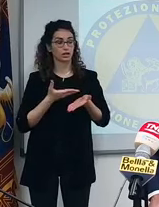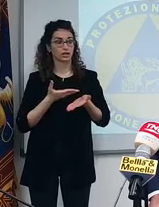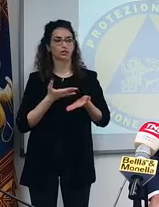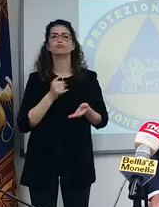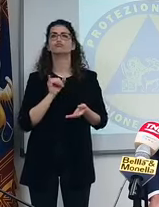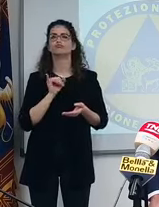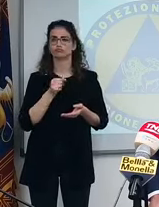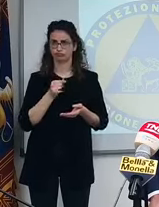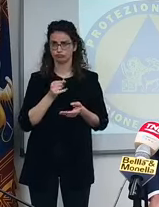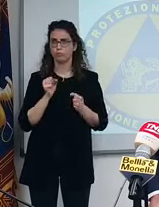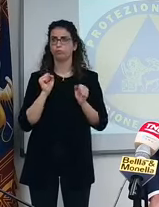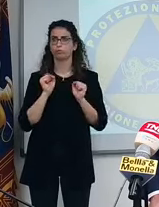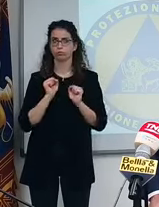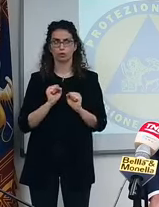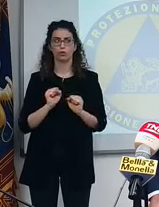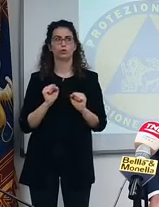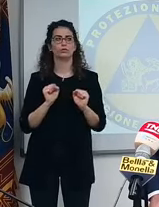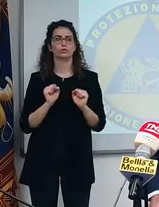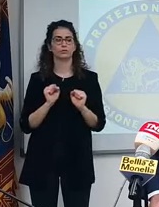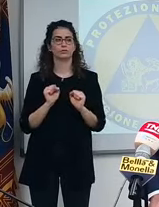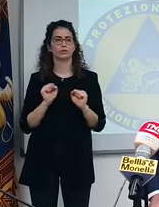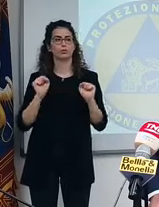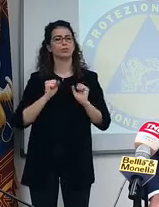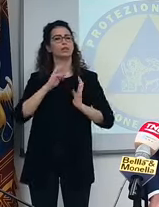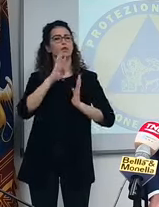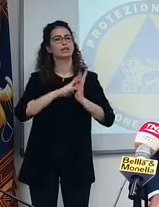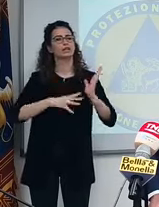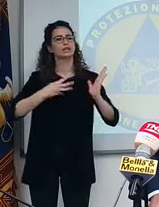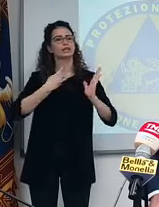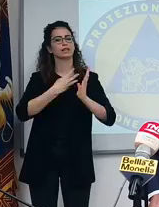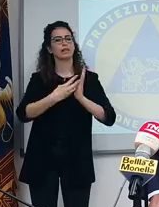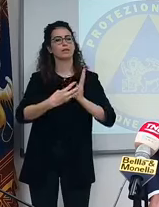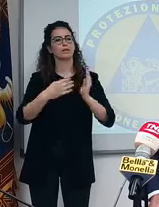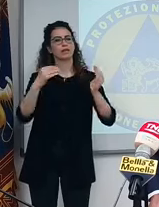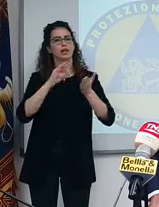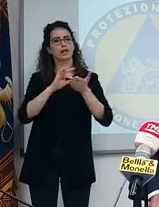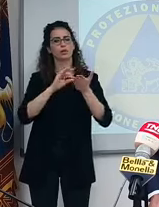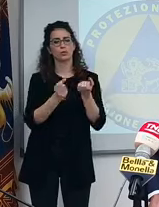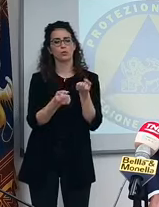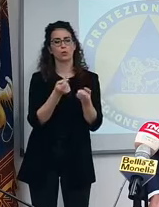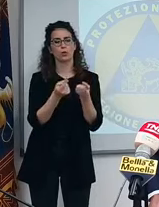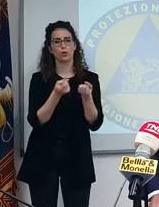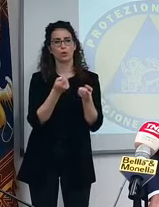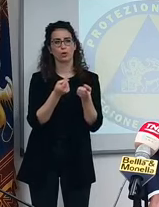Sì, possiamo recuperare la tabella dei focolai scolastici,